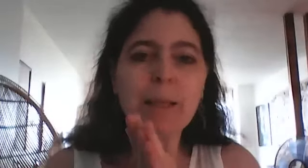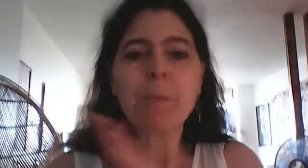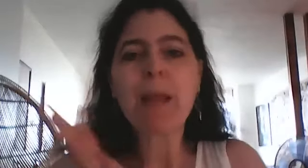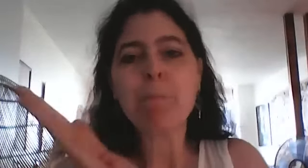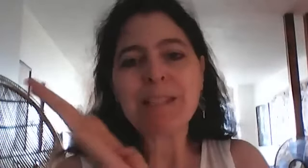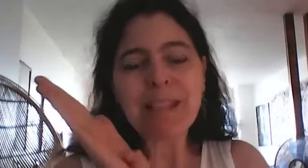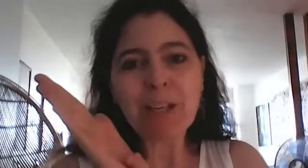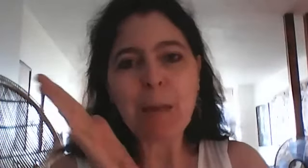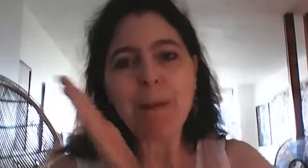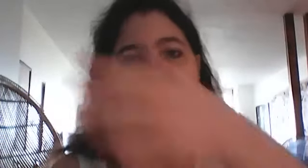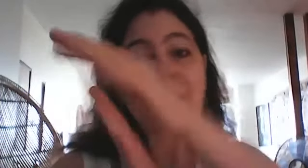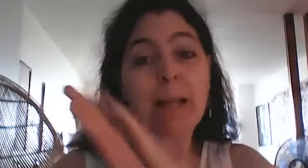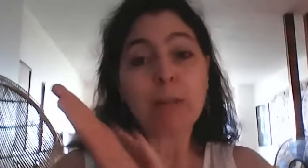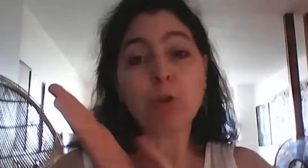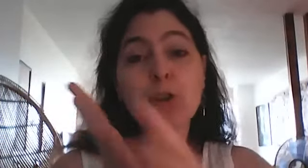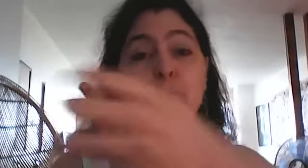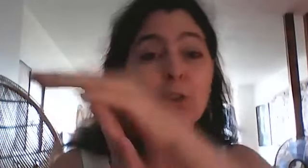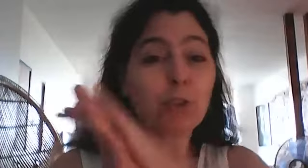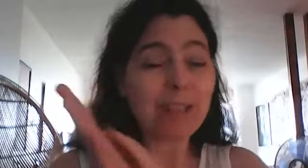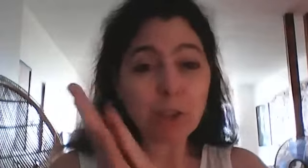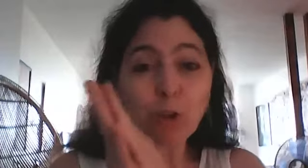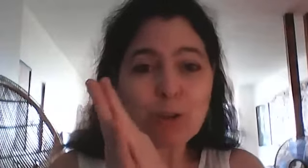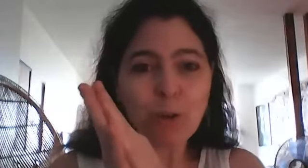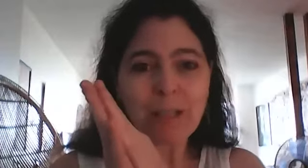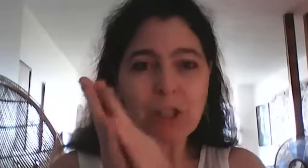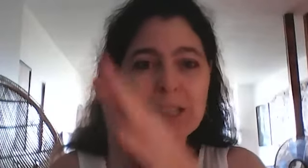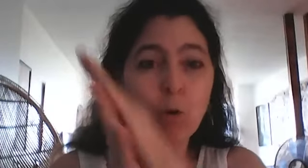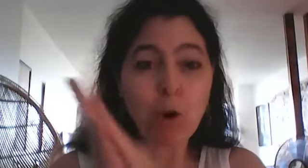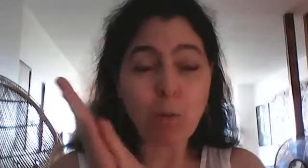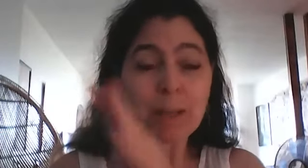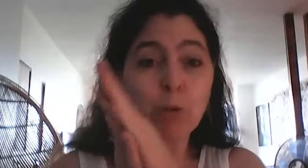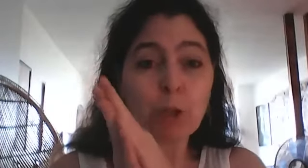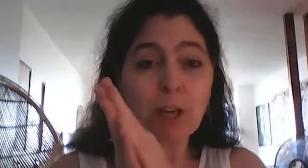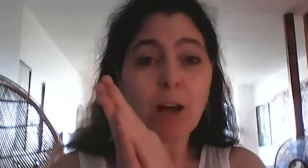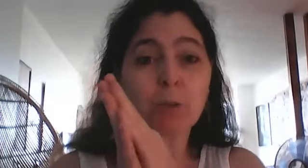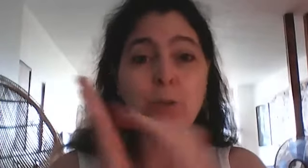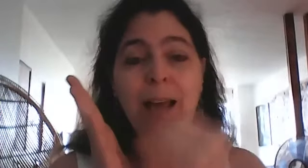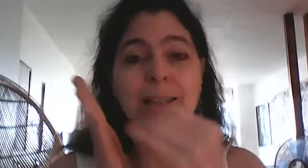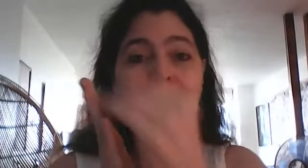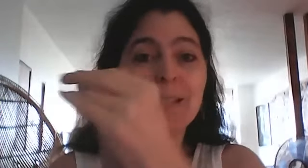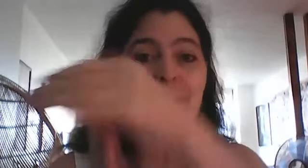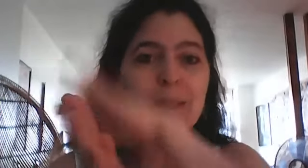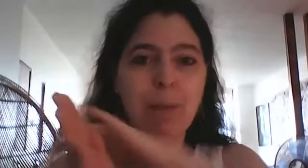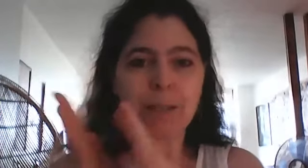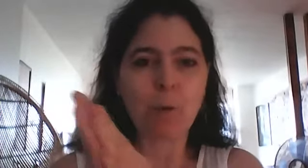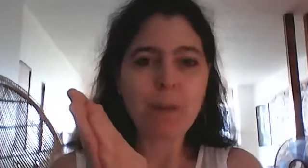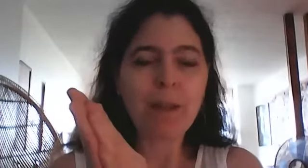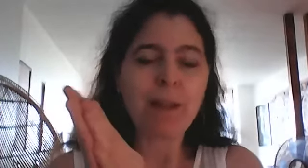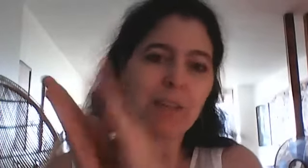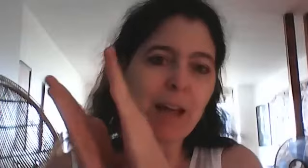mais celle de la main c'est qu'elle touche toute toute la structure énergétique au complet tout le corps tout l'être dans ses sept dimensions fait qu